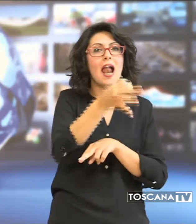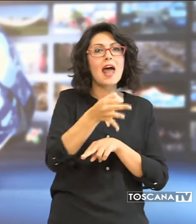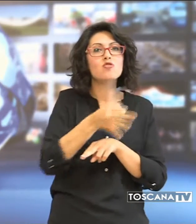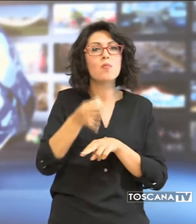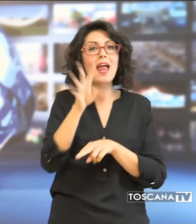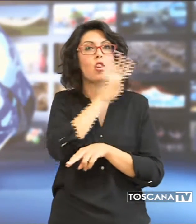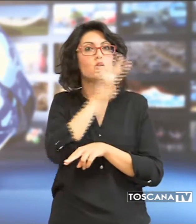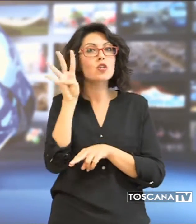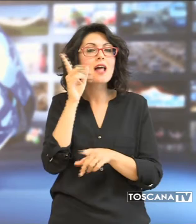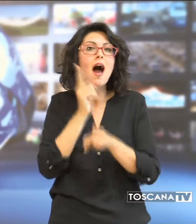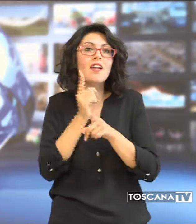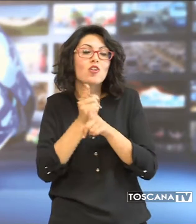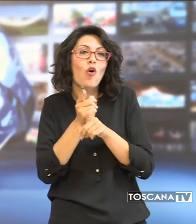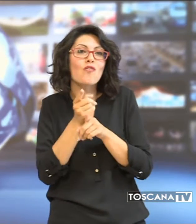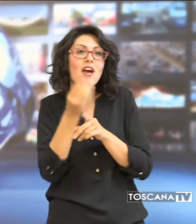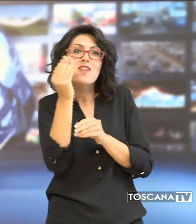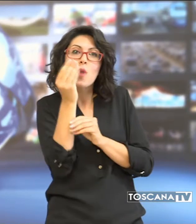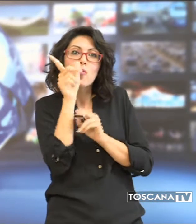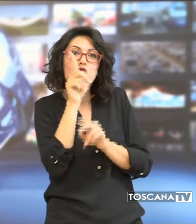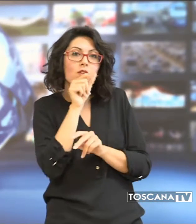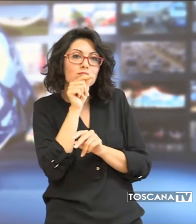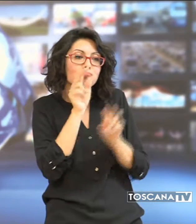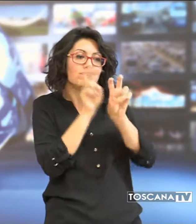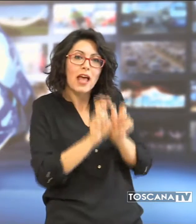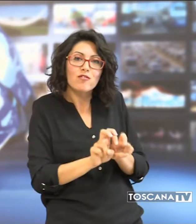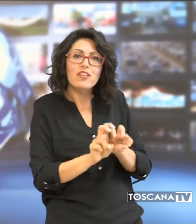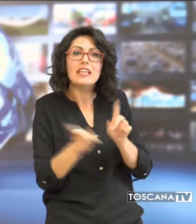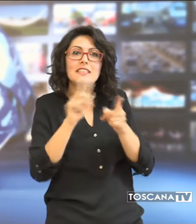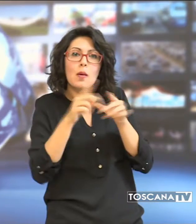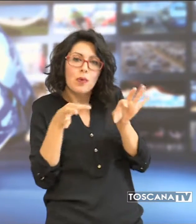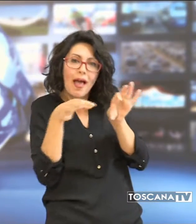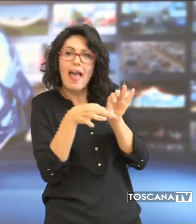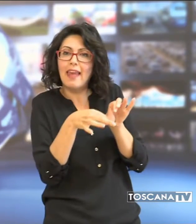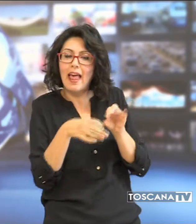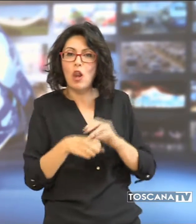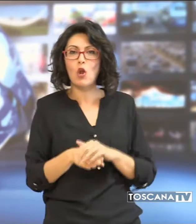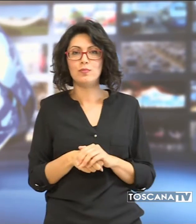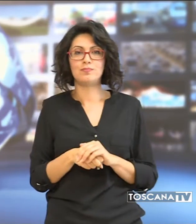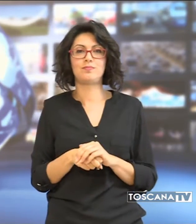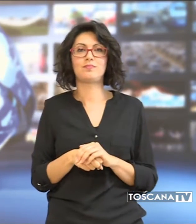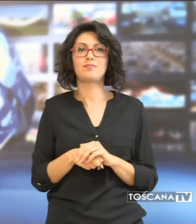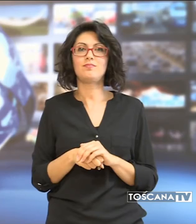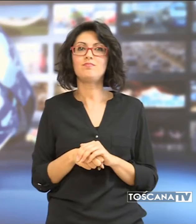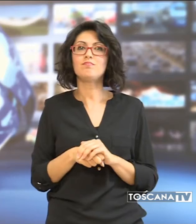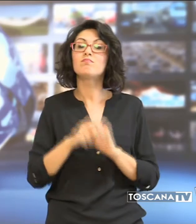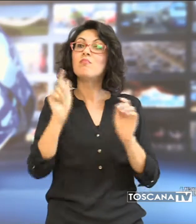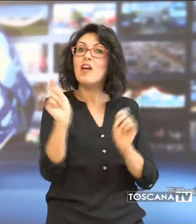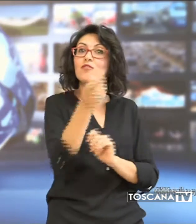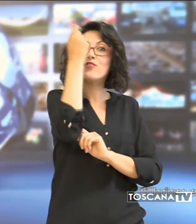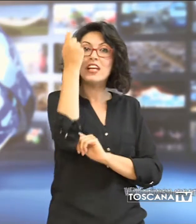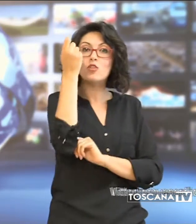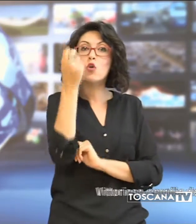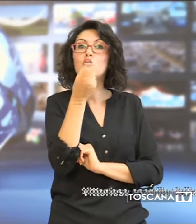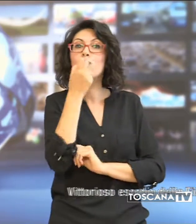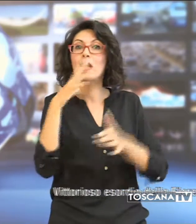che doveva provvedere a visitare e a inanellare i piccoli. Vittorioso esorio